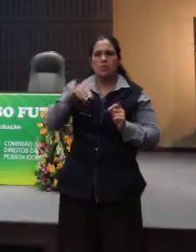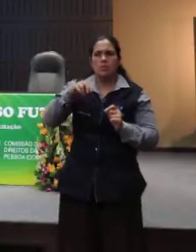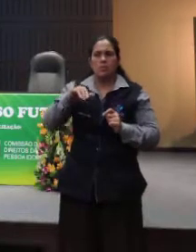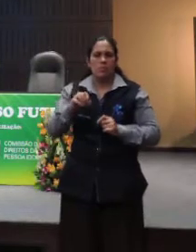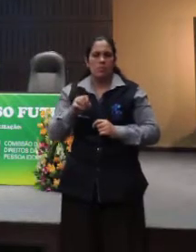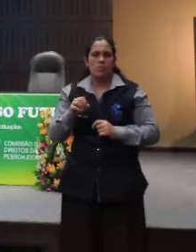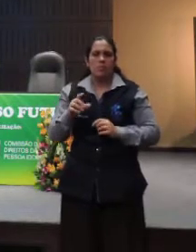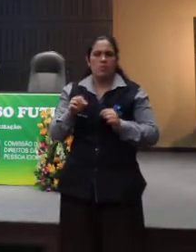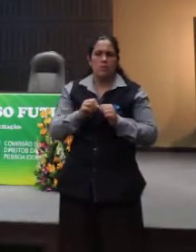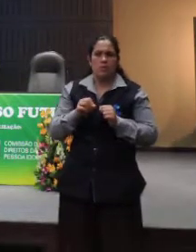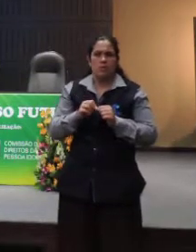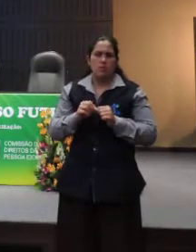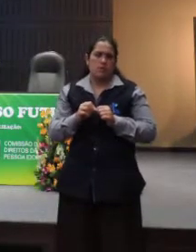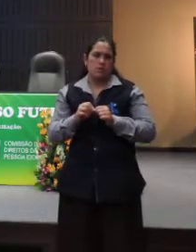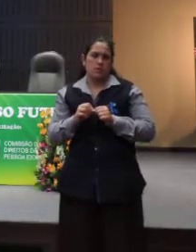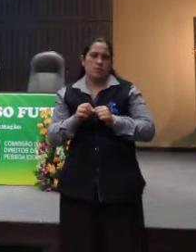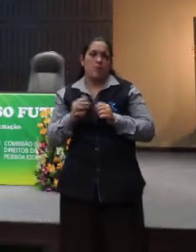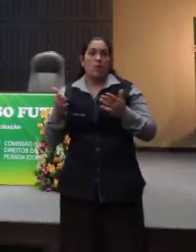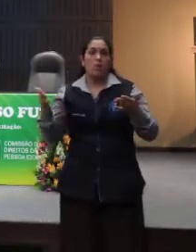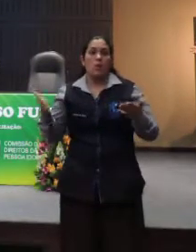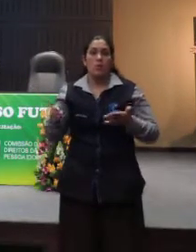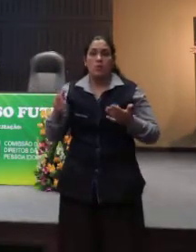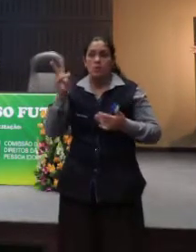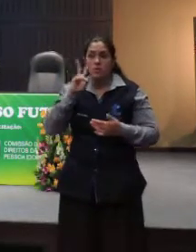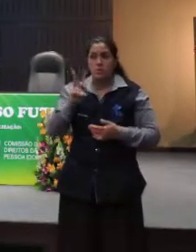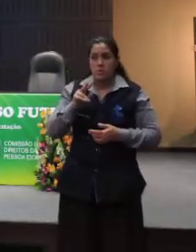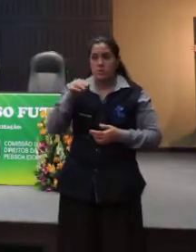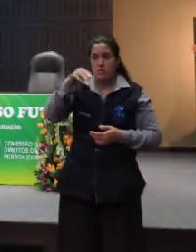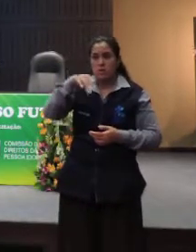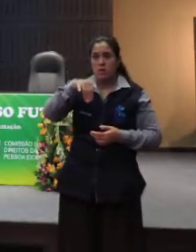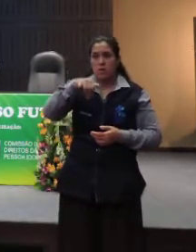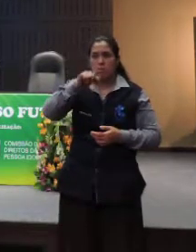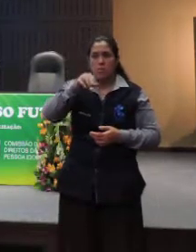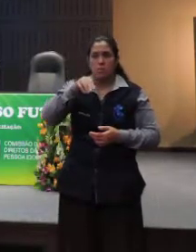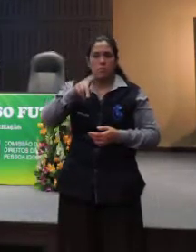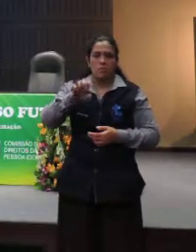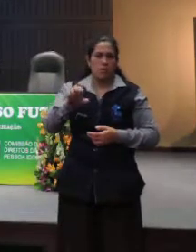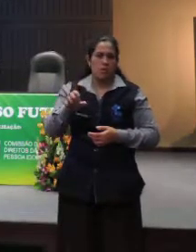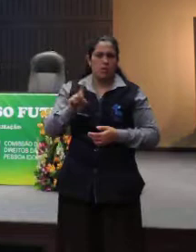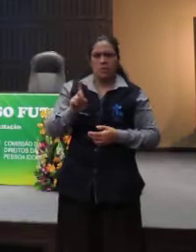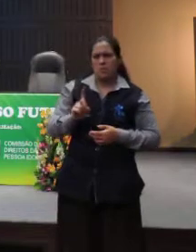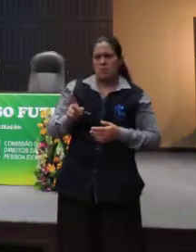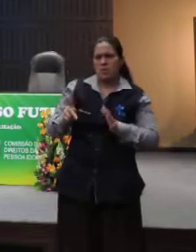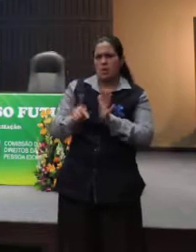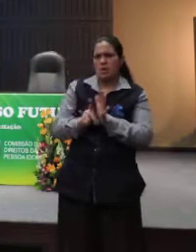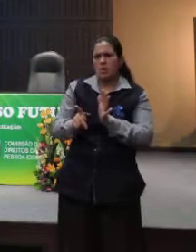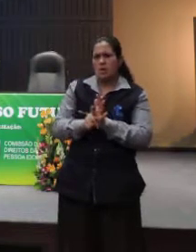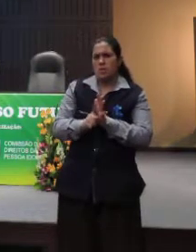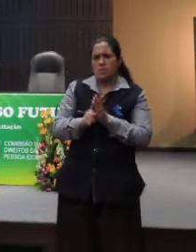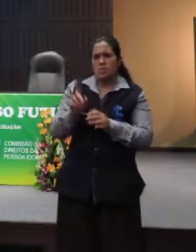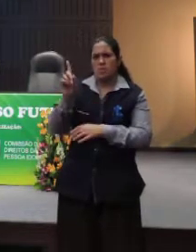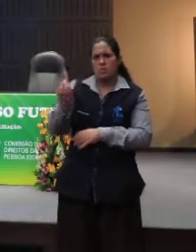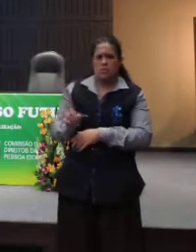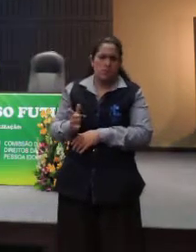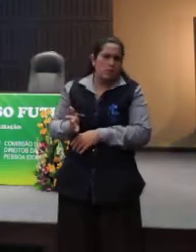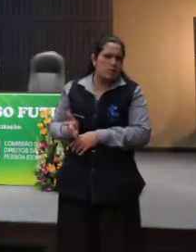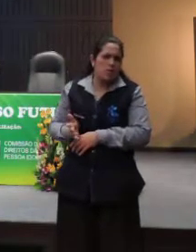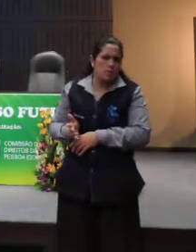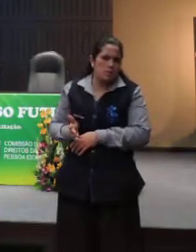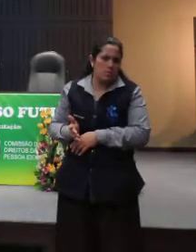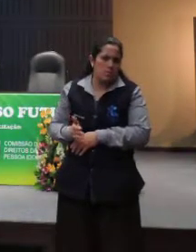oferece para essas pessoas. Hoje, ser míope não é uma categoria de pessoa com deficiência.